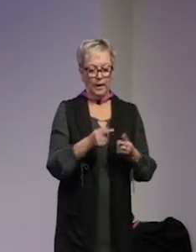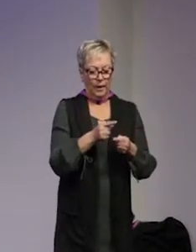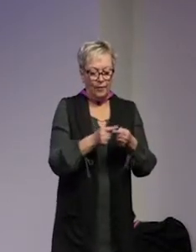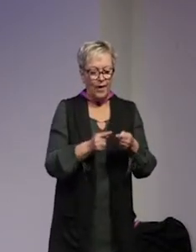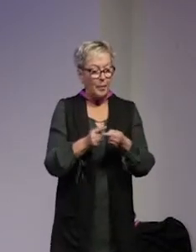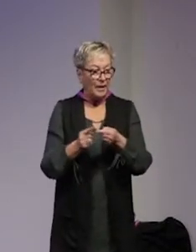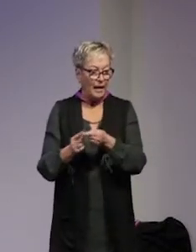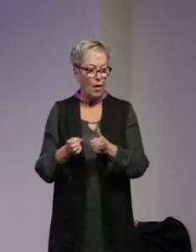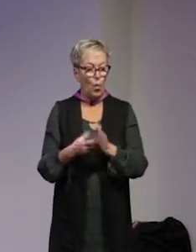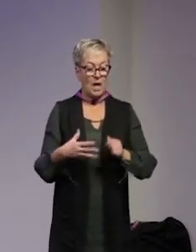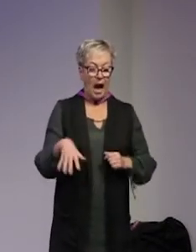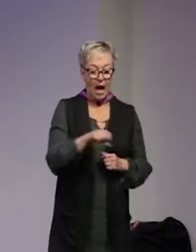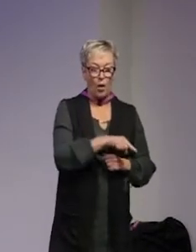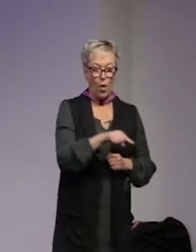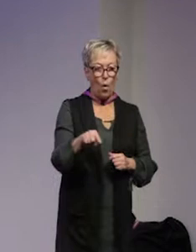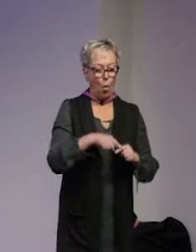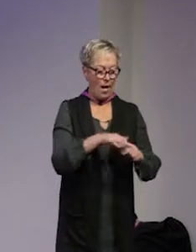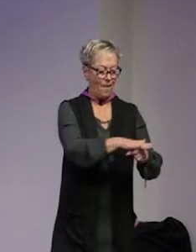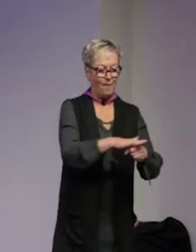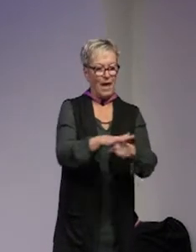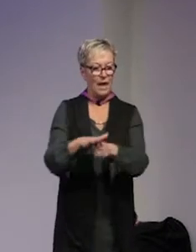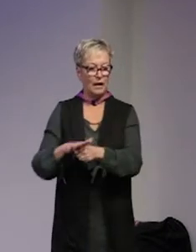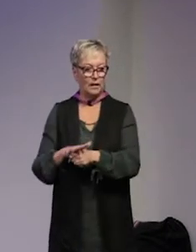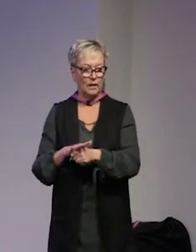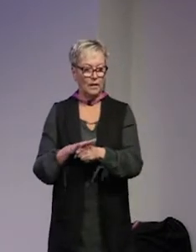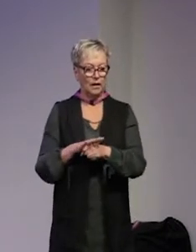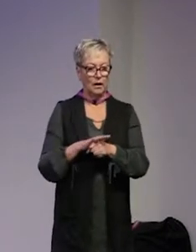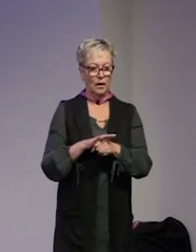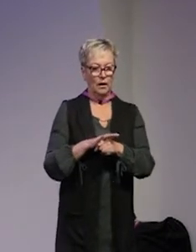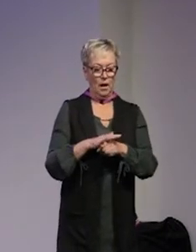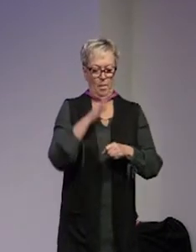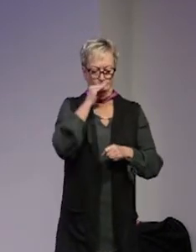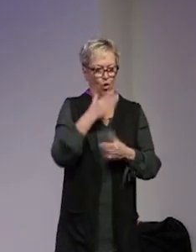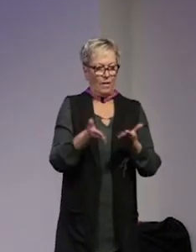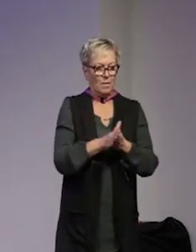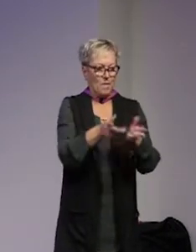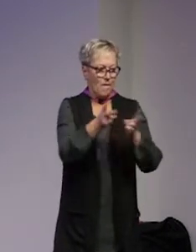för alla de här olika fälten pratar nödvändigtvis inte med varandra